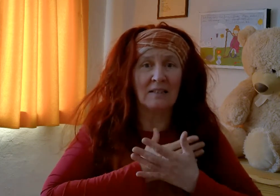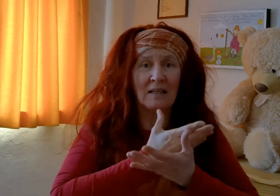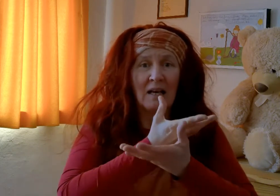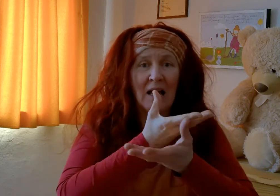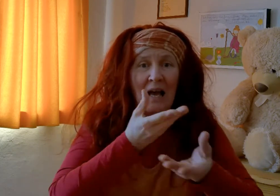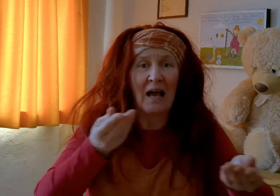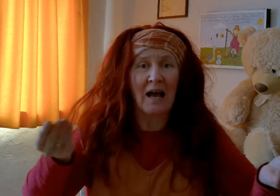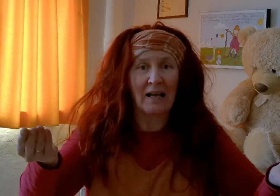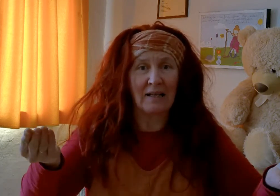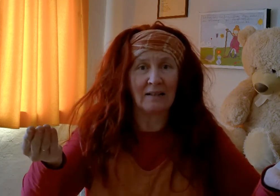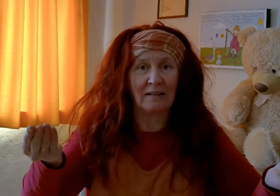heilen.